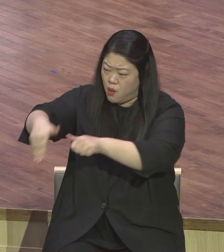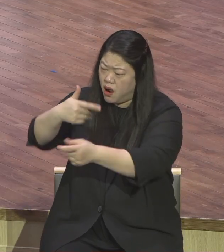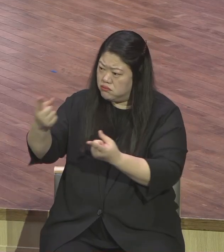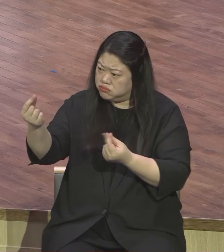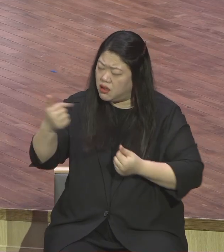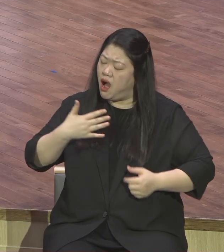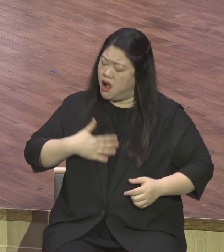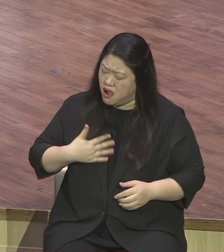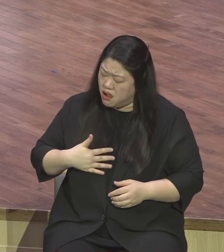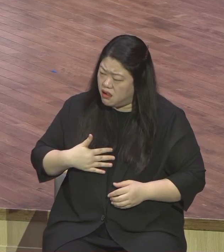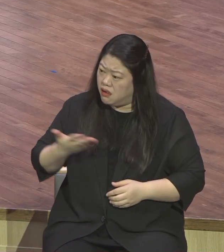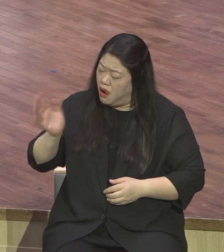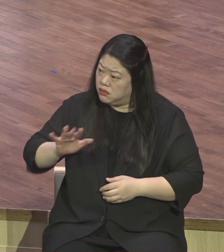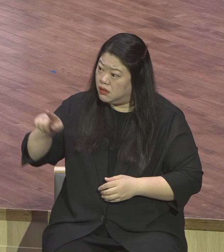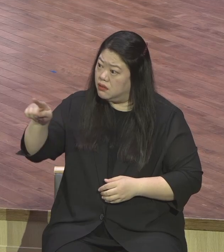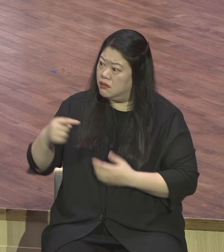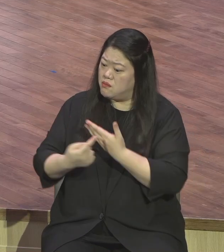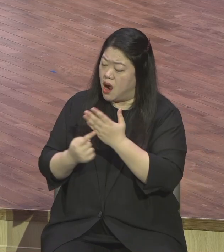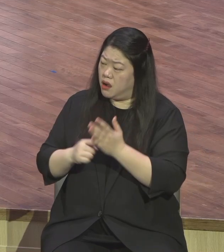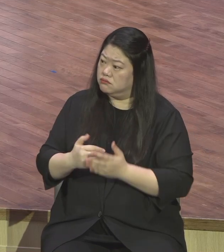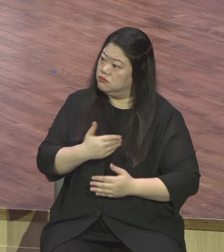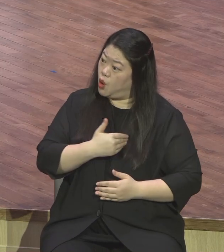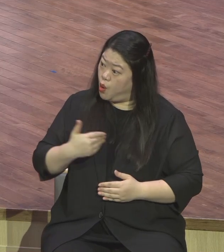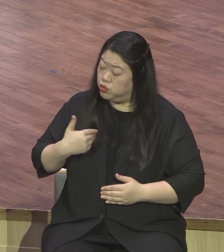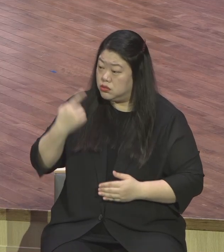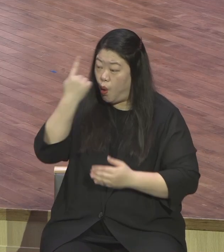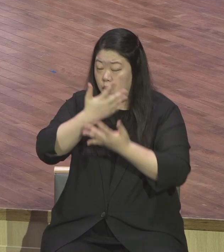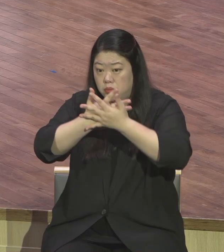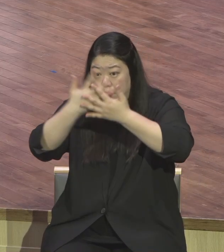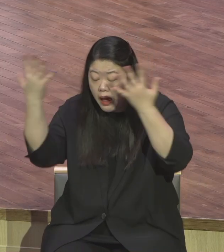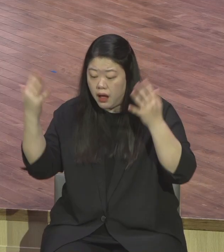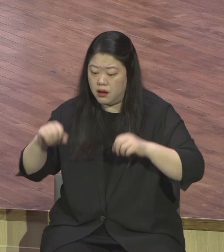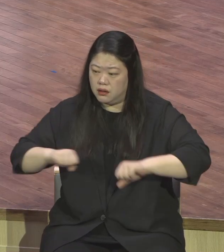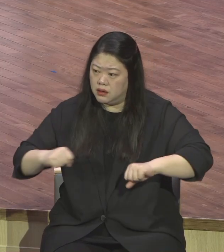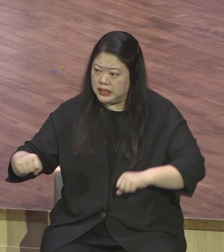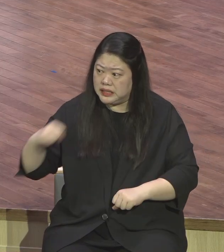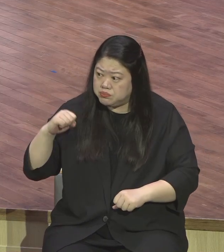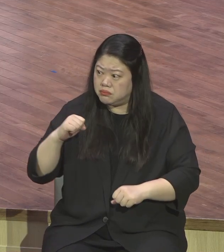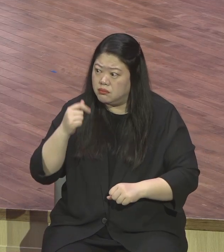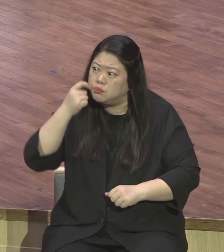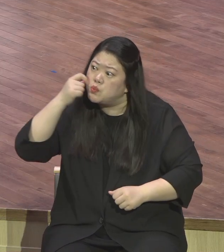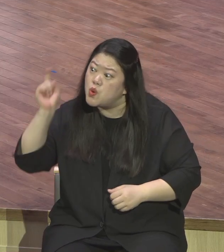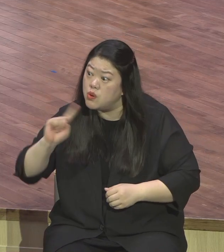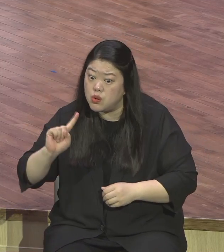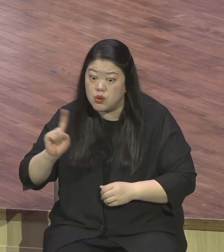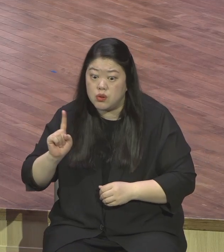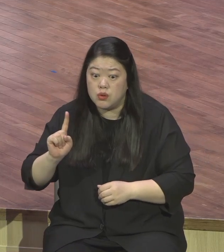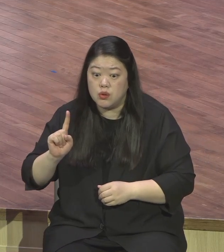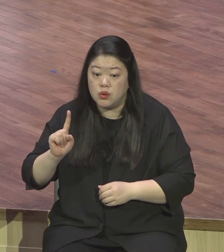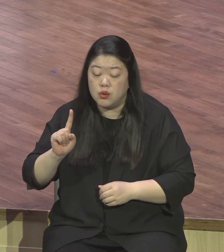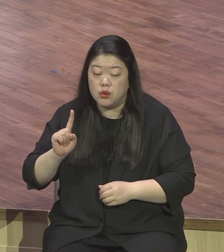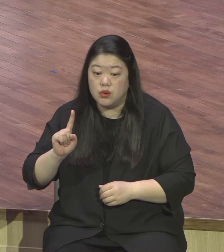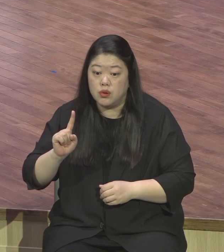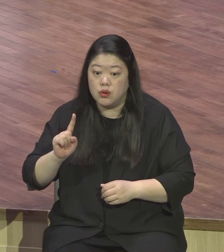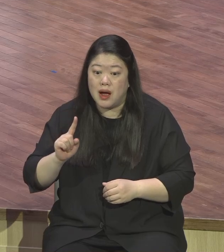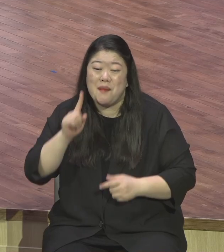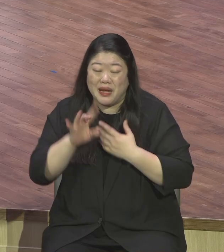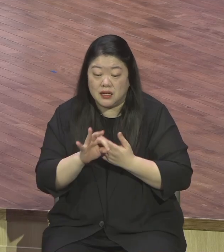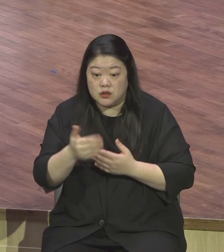그렇게 여유가 있고 편안하냐 그 비밀이 뭐냐 이런 질문을 받게 됩니다 영계 모아는